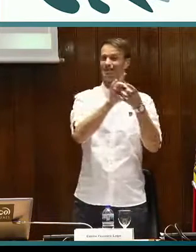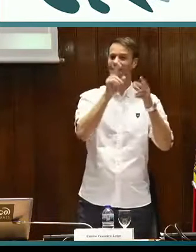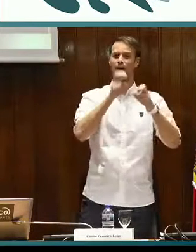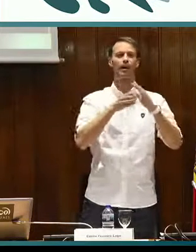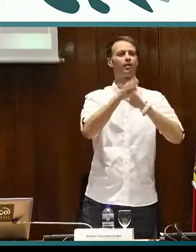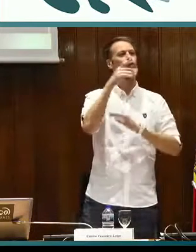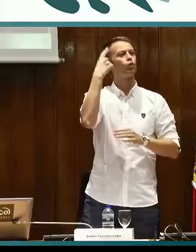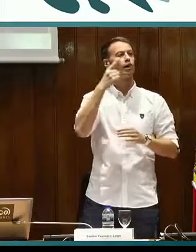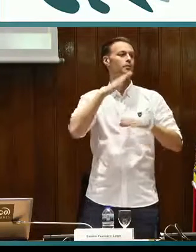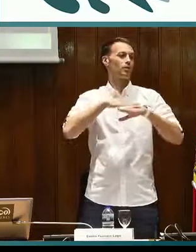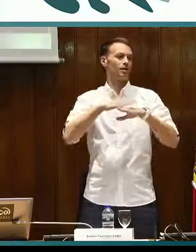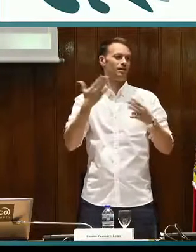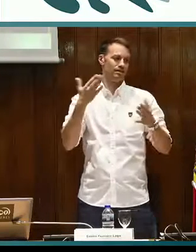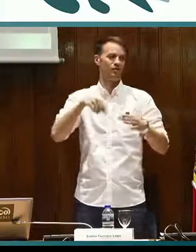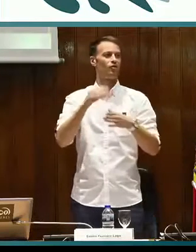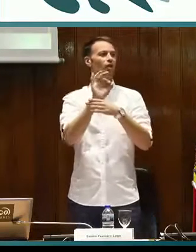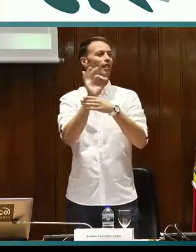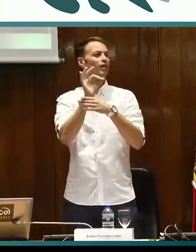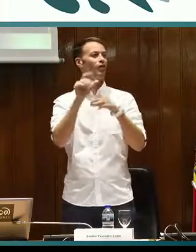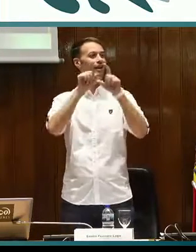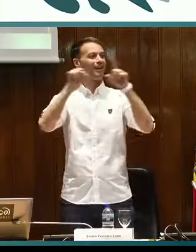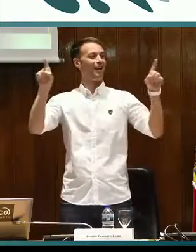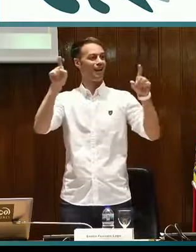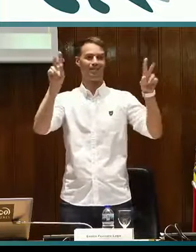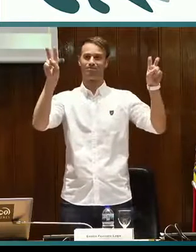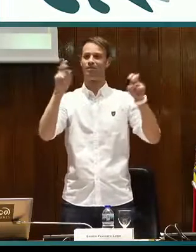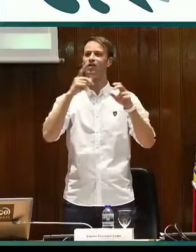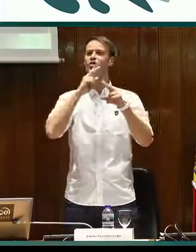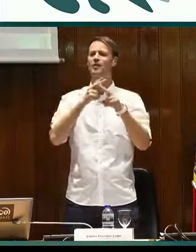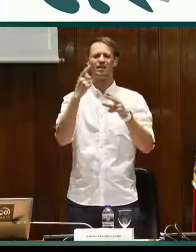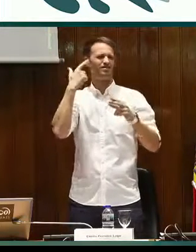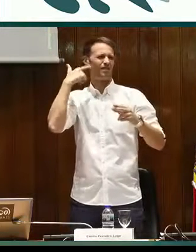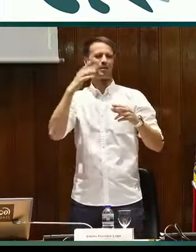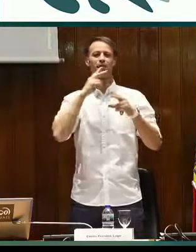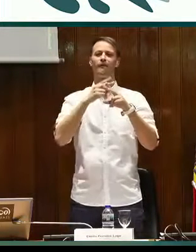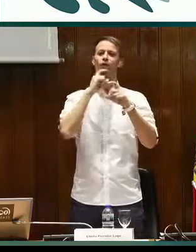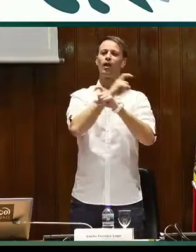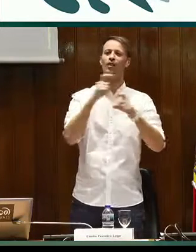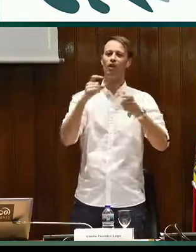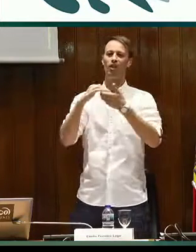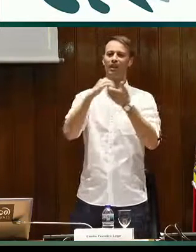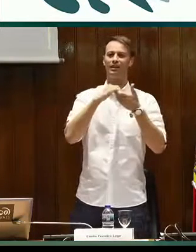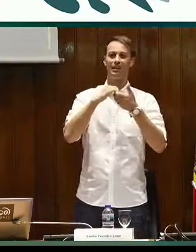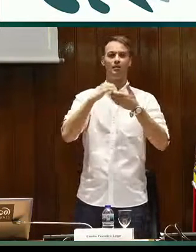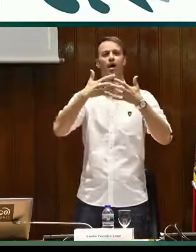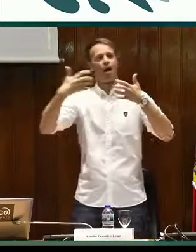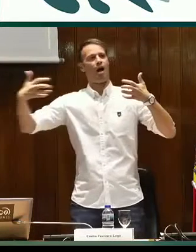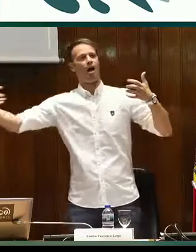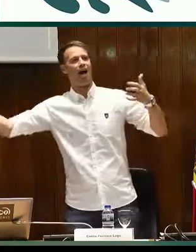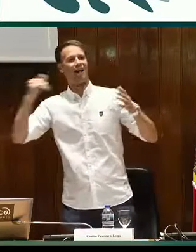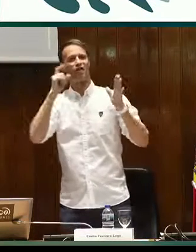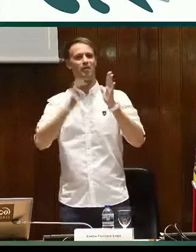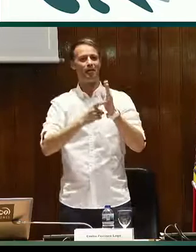cultura y en creación de cultura por parte de las personas sordas. Porque nuestra entidad es la Fundación CENSE,